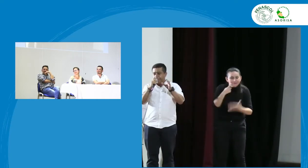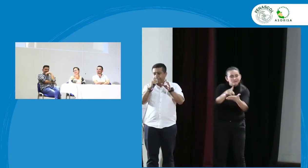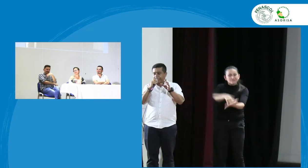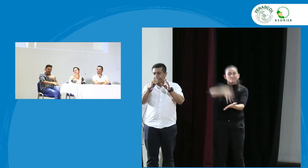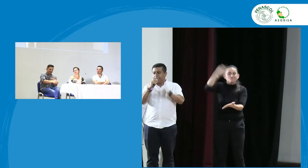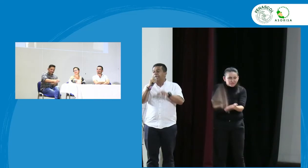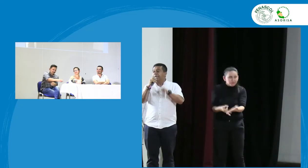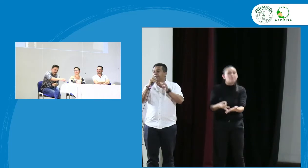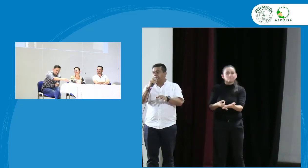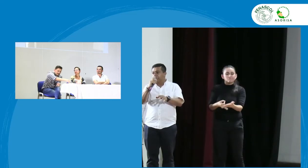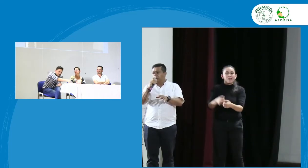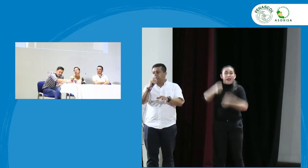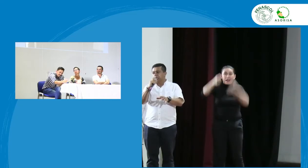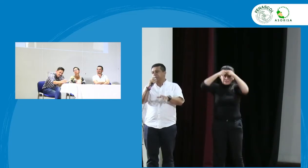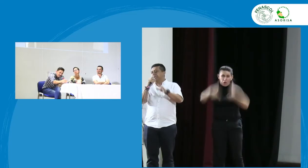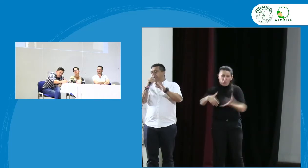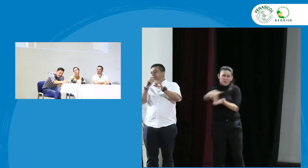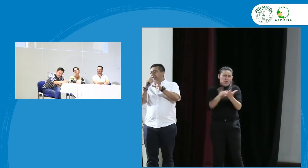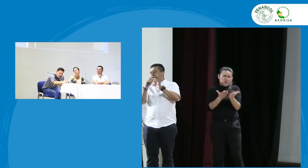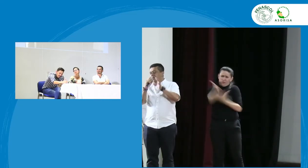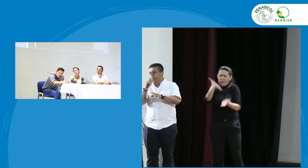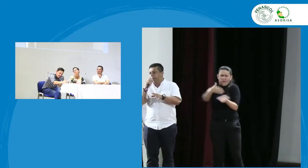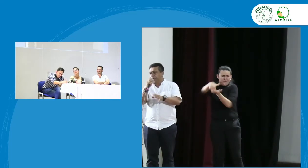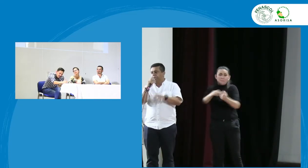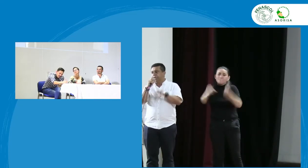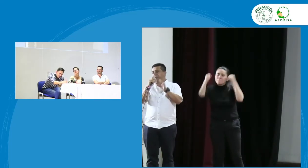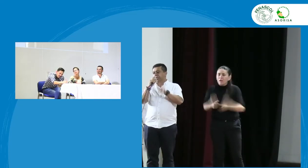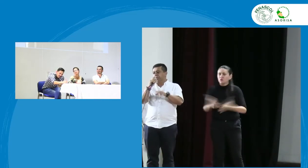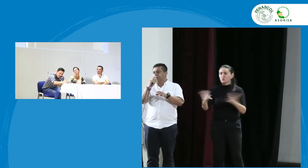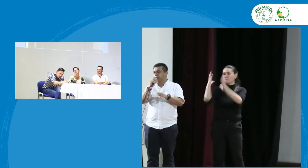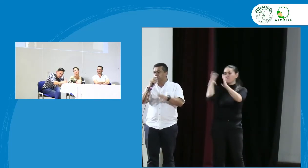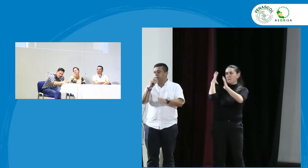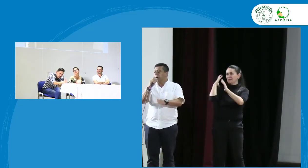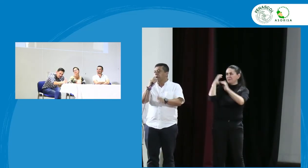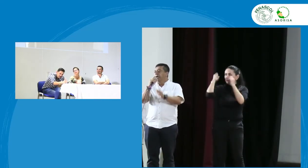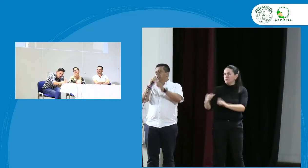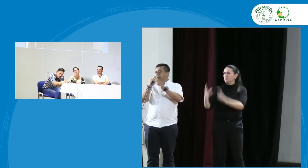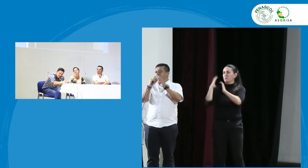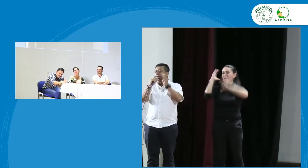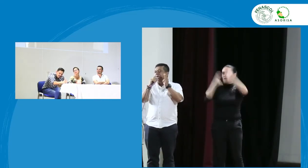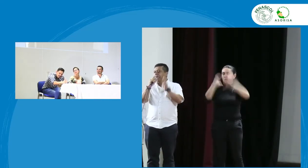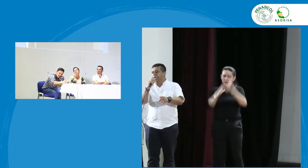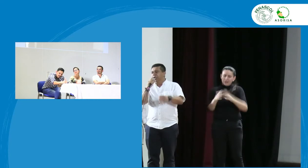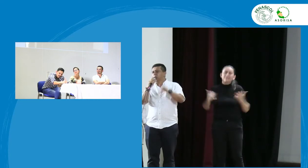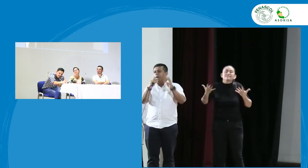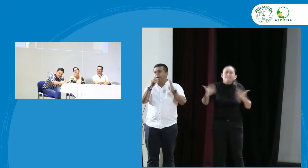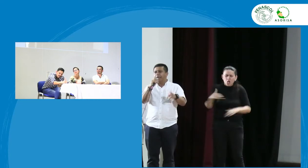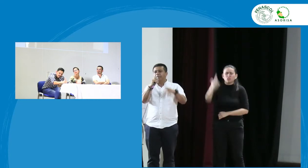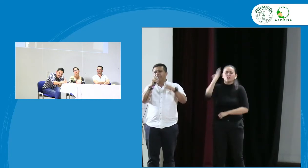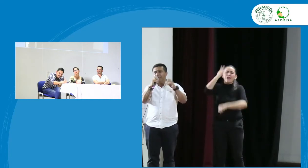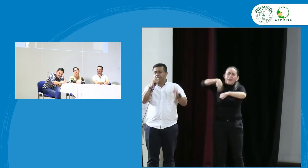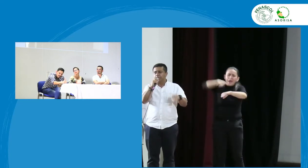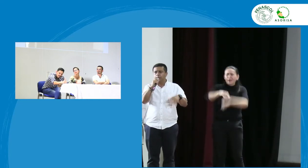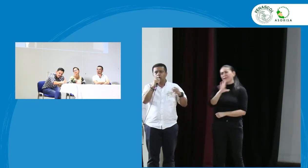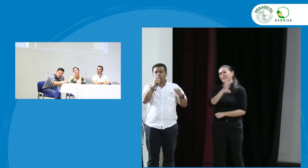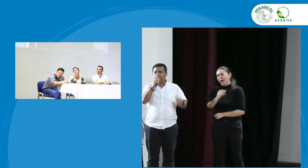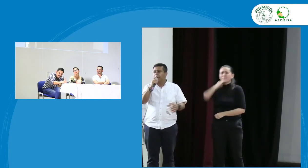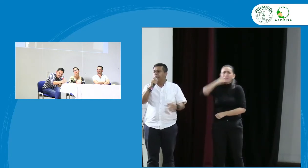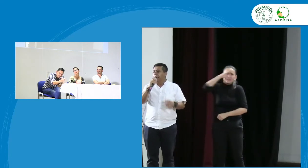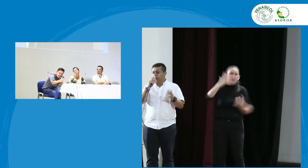tiene el estado y especialmente en la ciudad de Papayán en el departamento del Cauca yo sé que en Nariño Cali Medellín Bogotá en